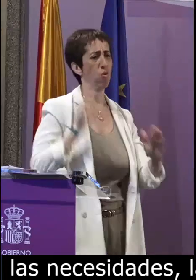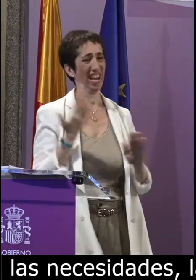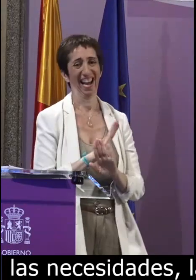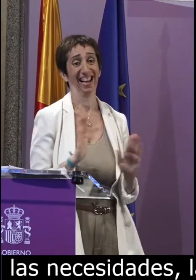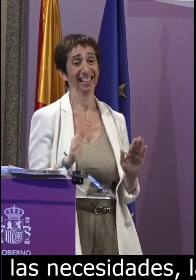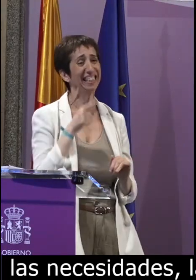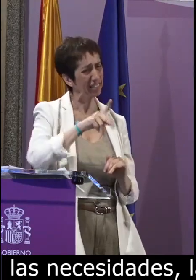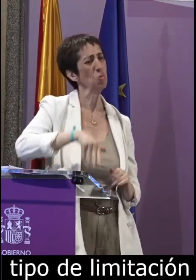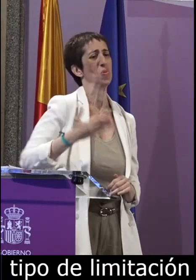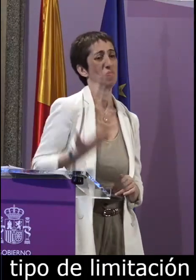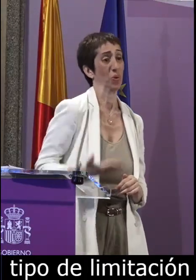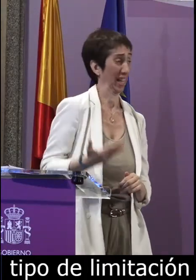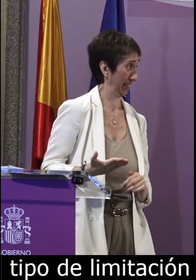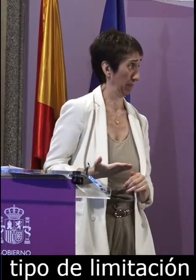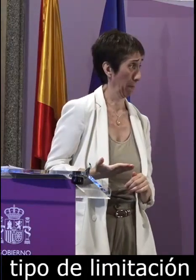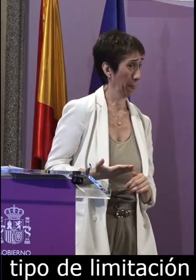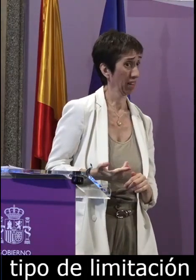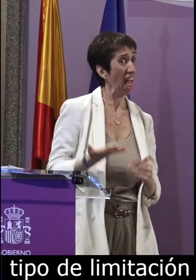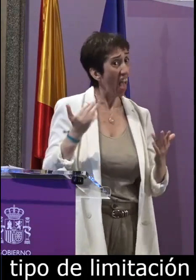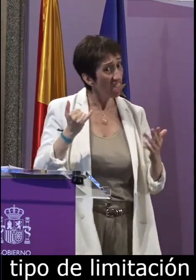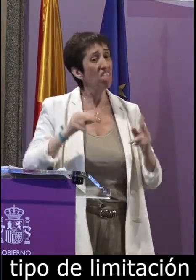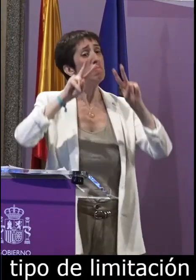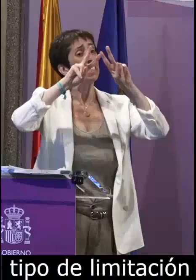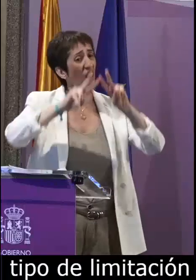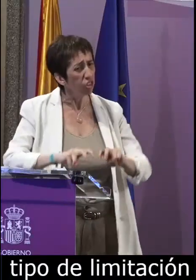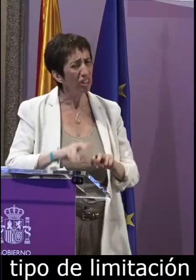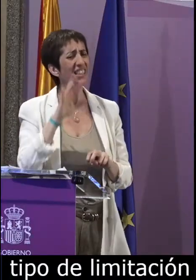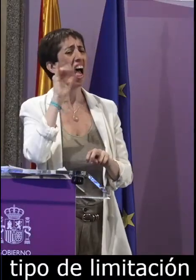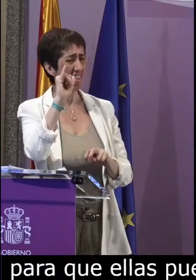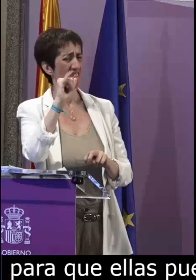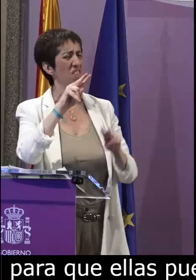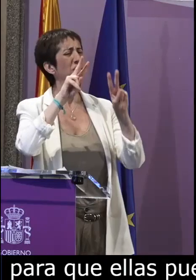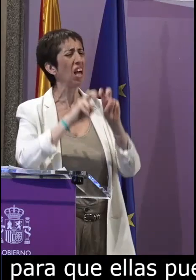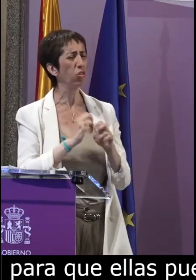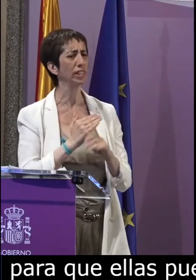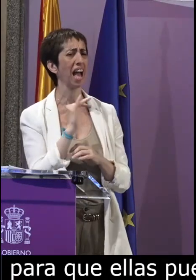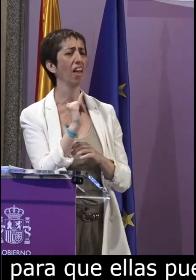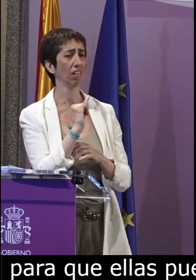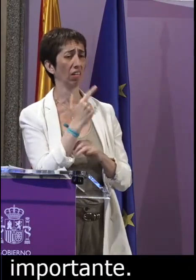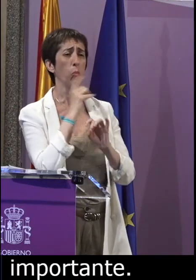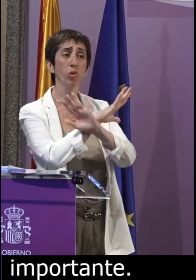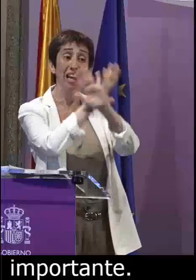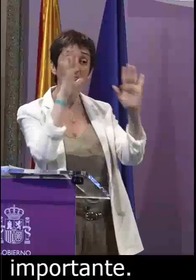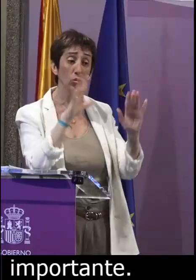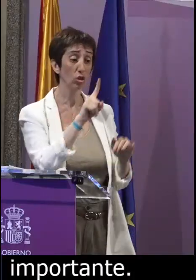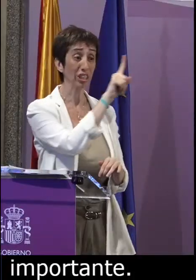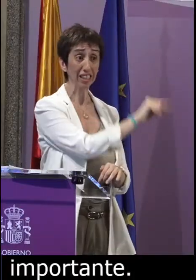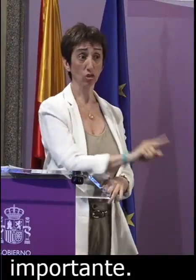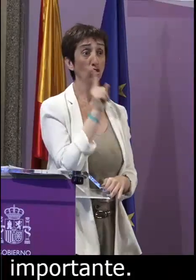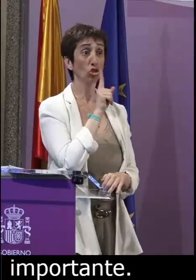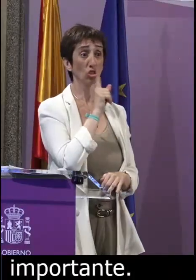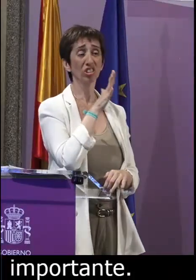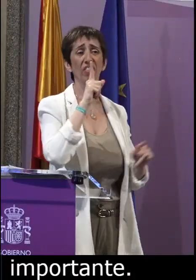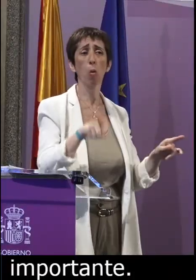que ellas puedan decidir sin miedo y eso es importante contamos con investigaciones suficientes